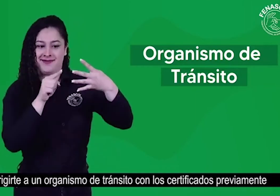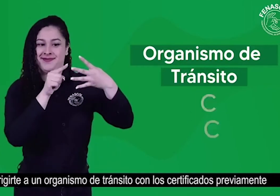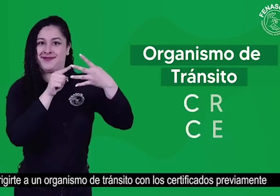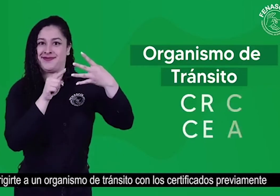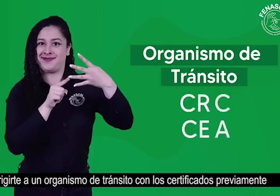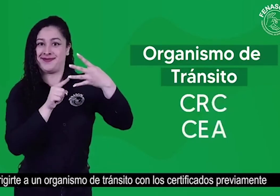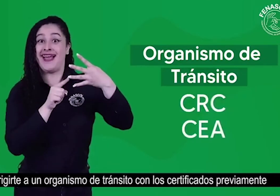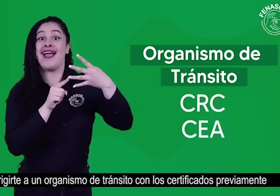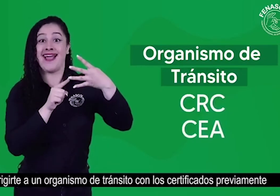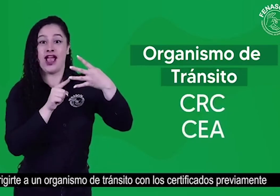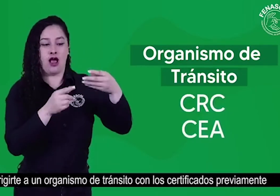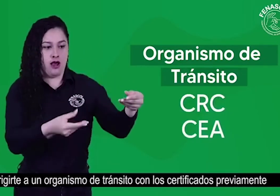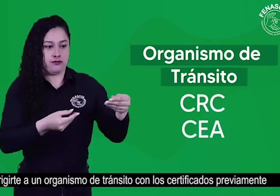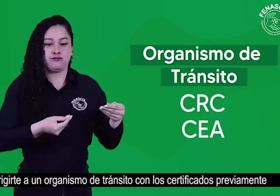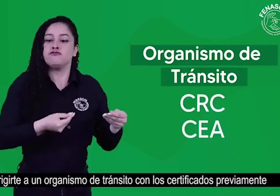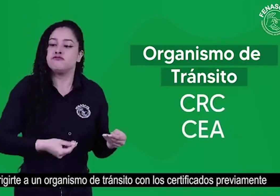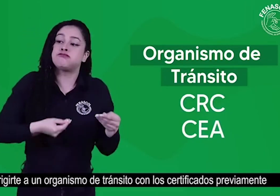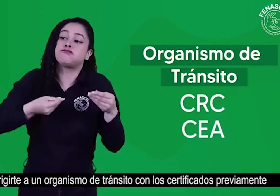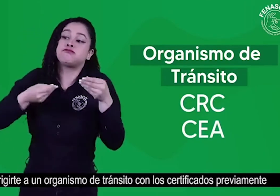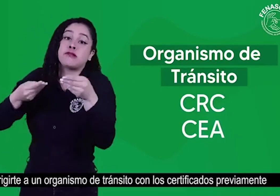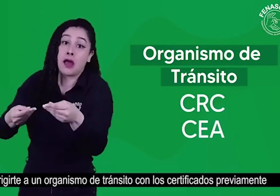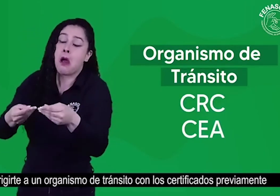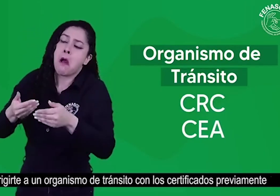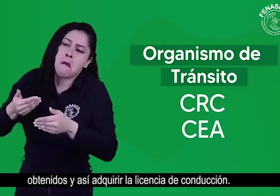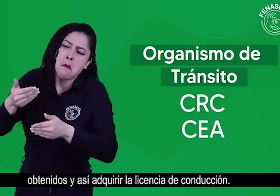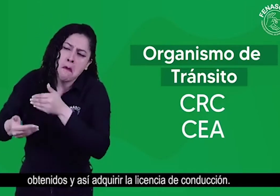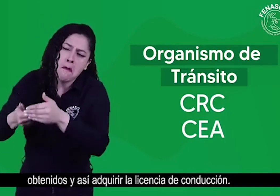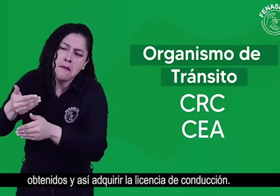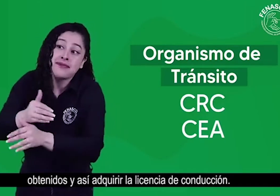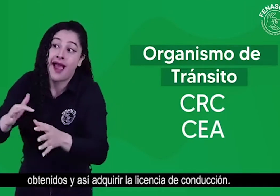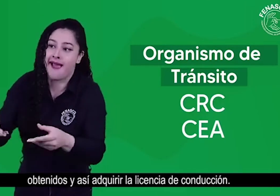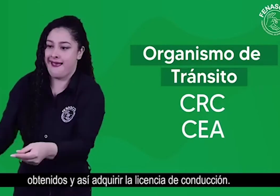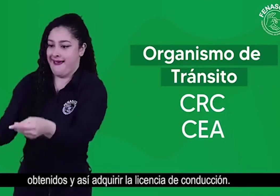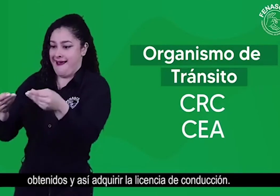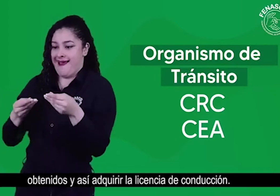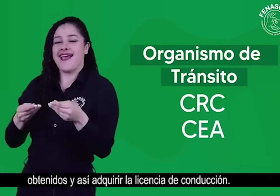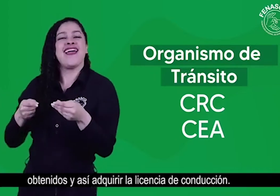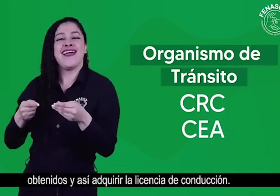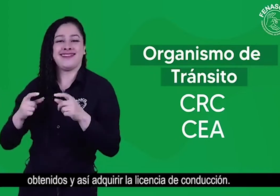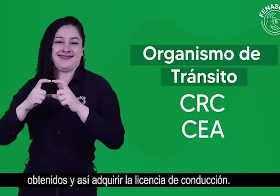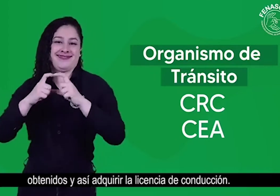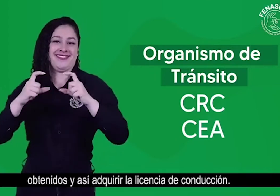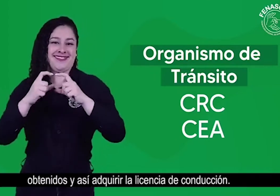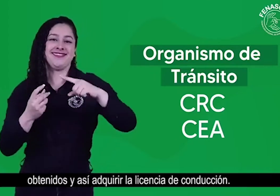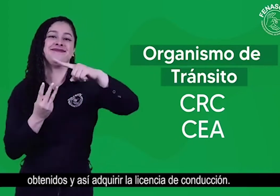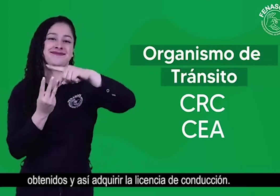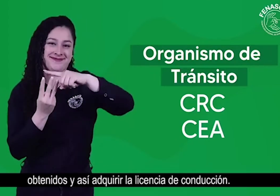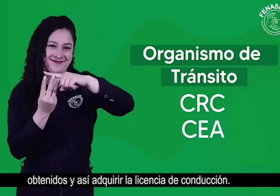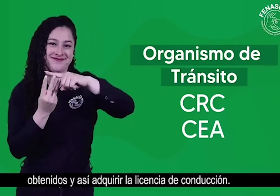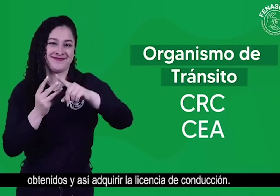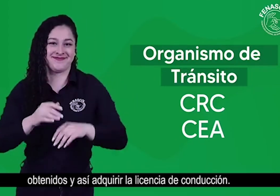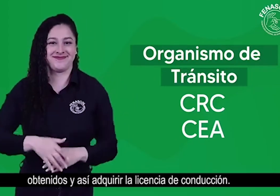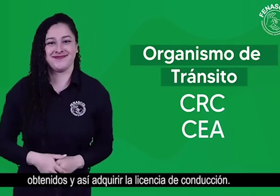los certificados previamente obtenidos y así adquirir la licencia de conducción